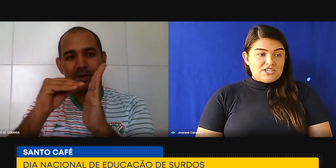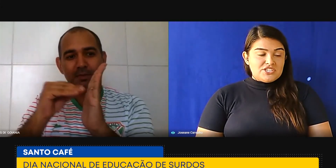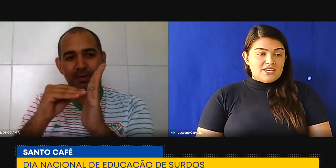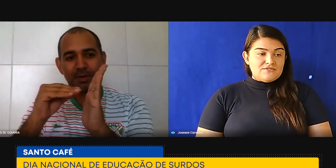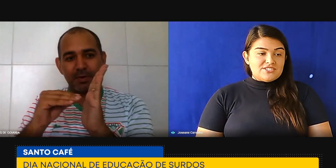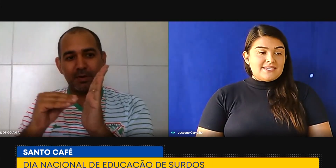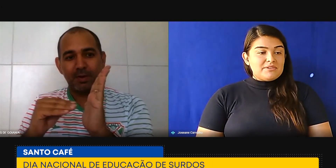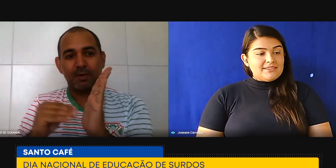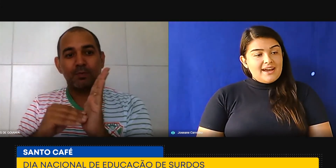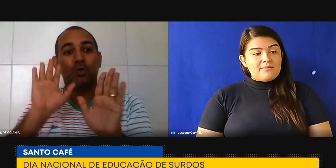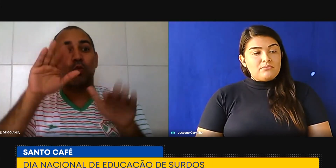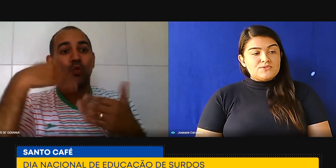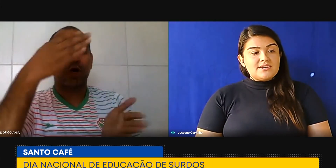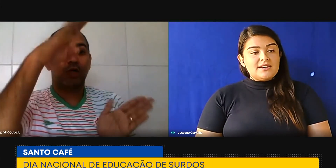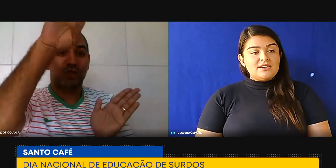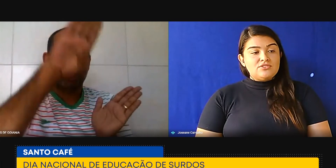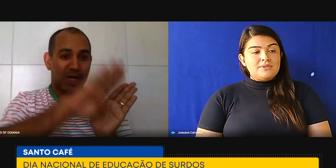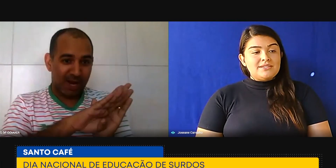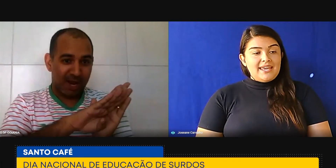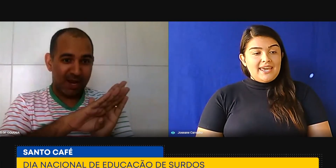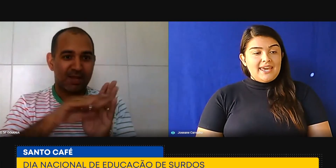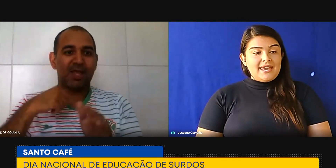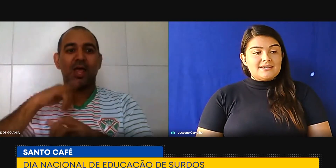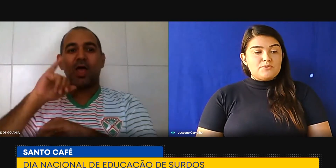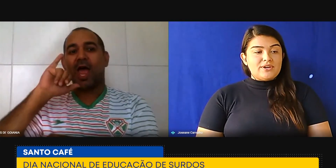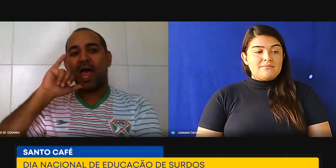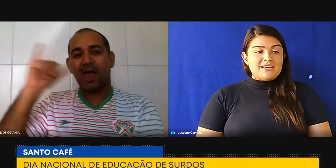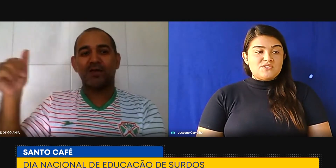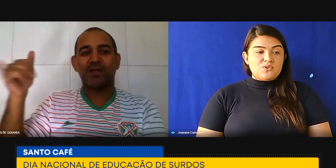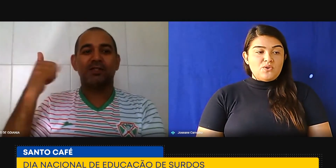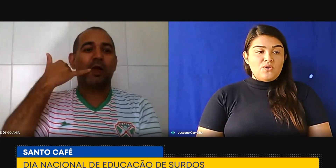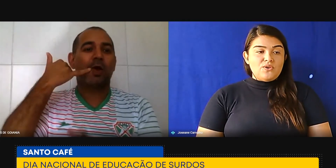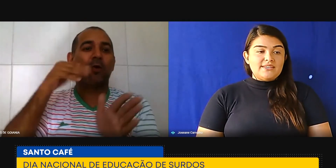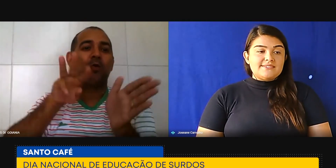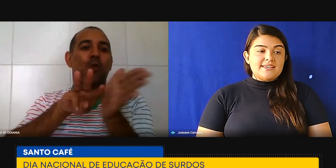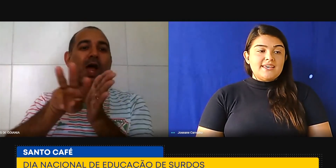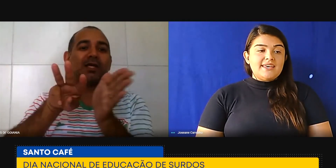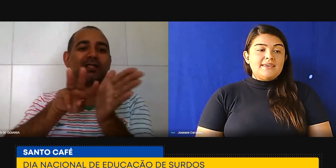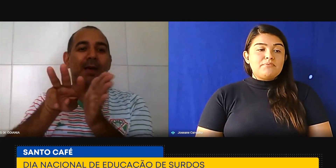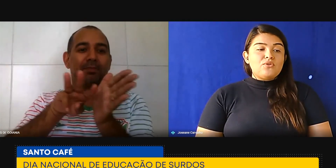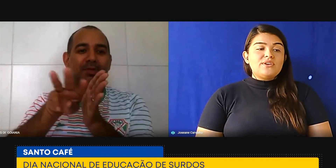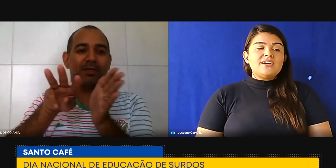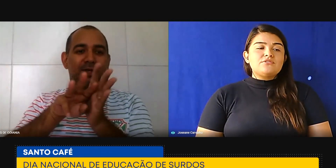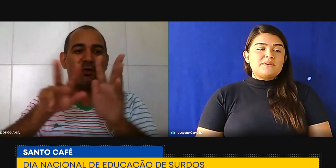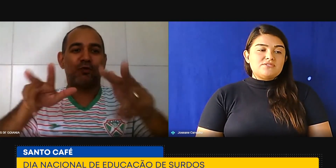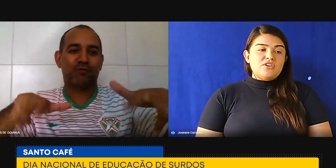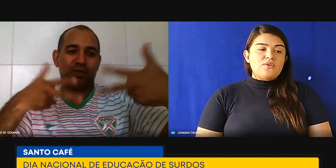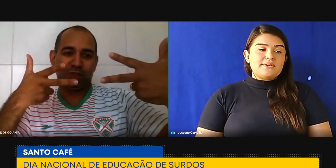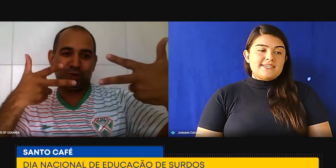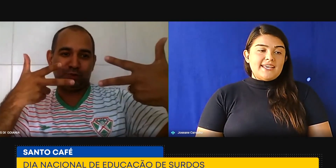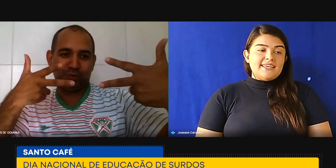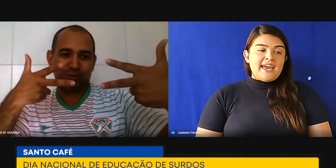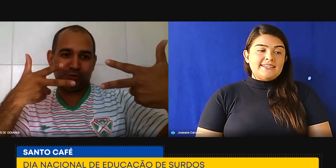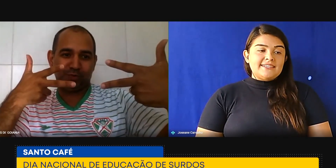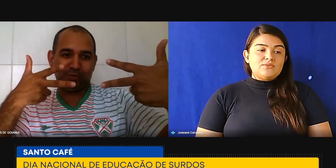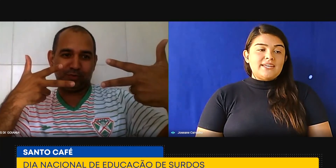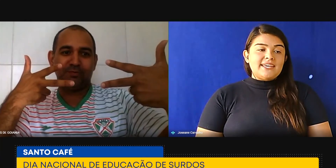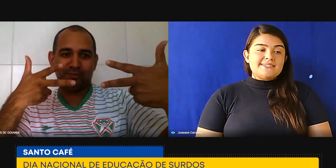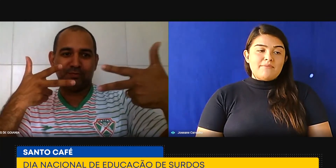objetivo de sempre estar buscando maneiras, programações e procurando pessoas, né, que ainda não têm esse